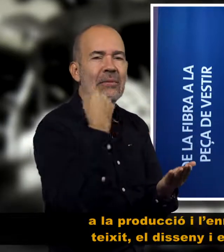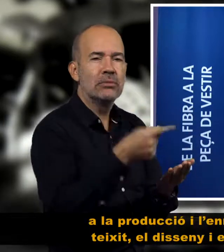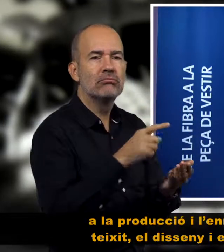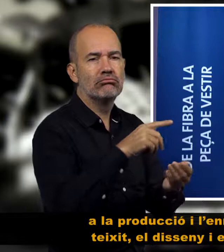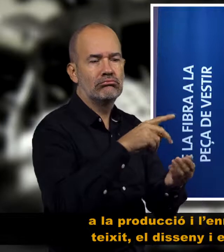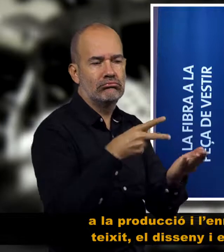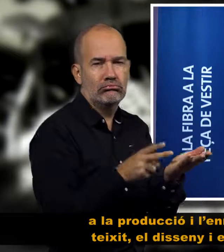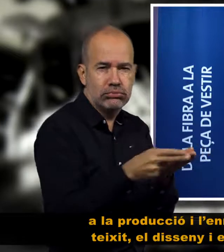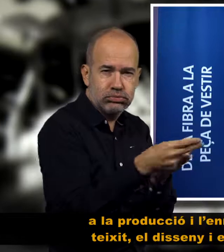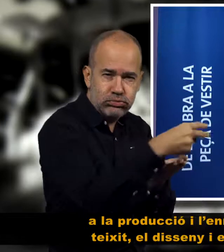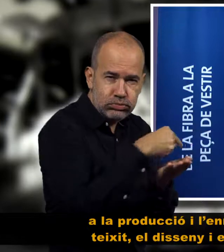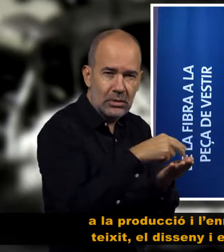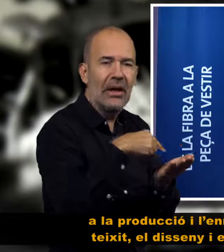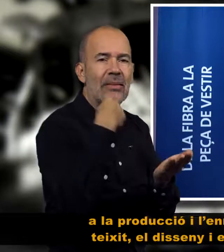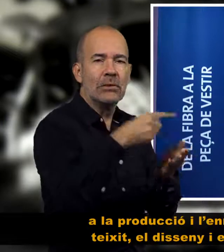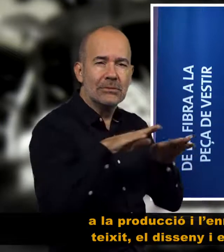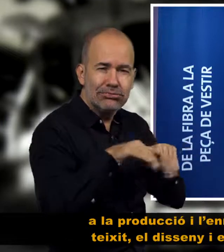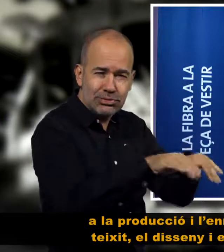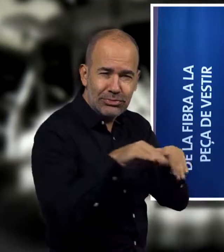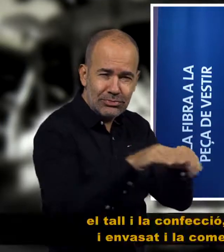l'etiquetatge i envasat i la comercialització.